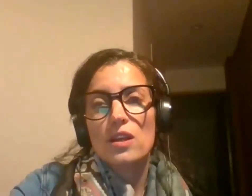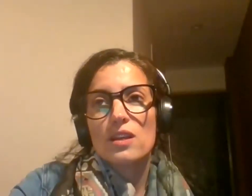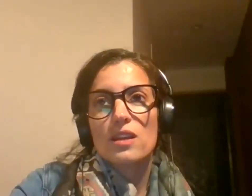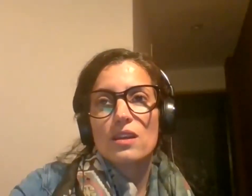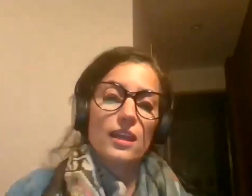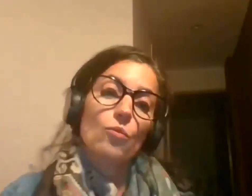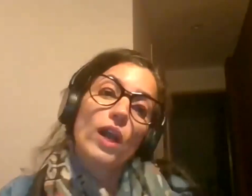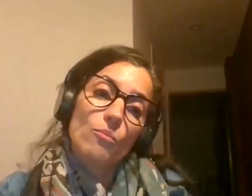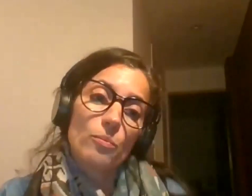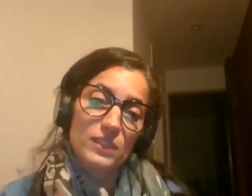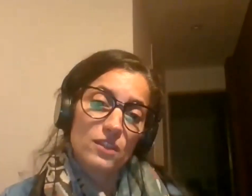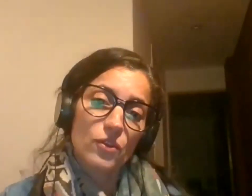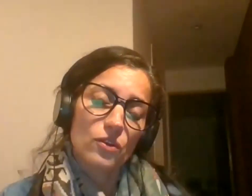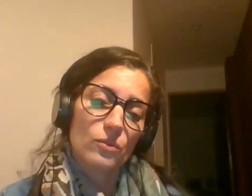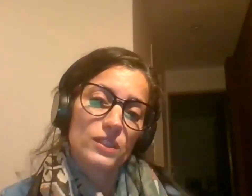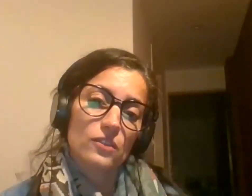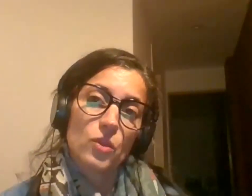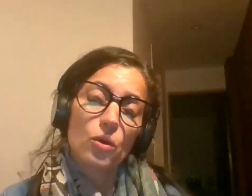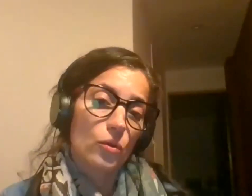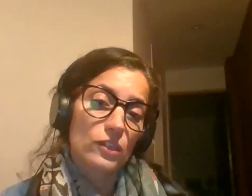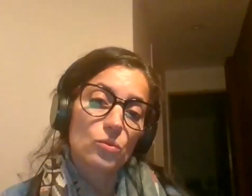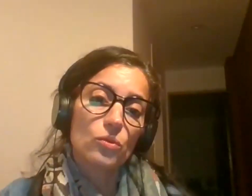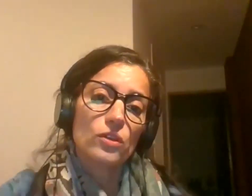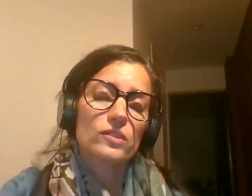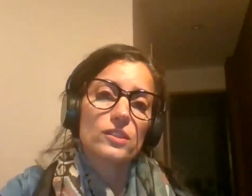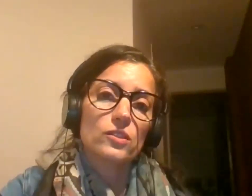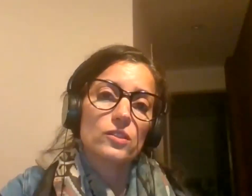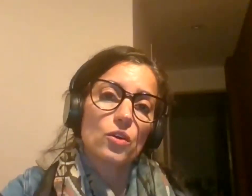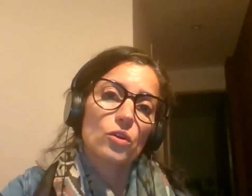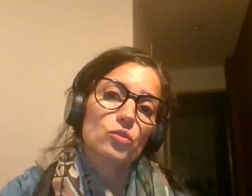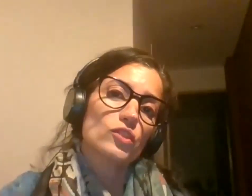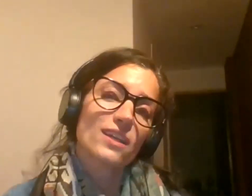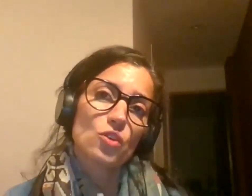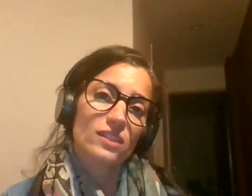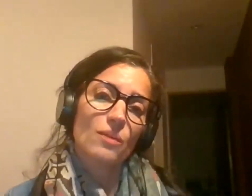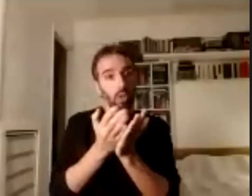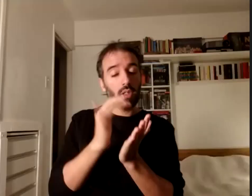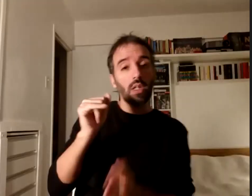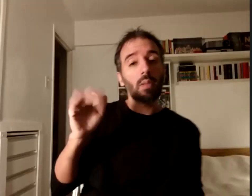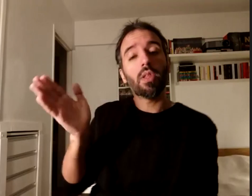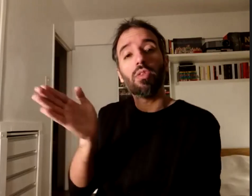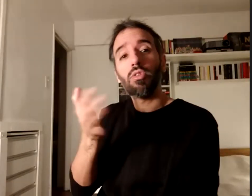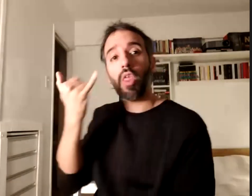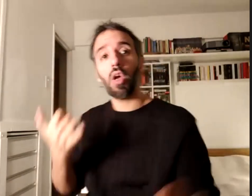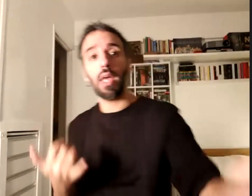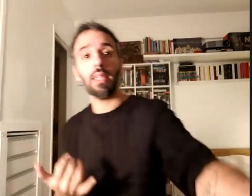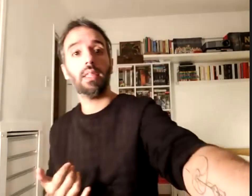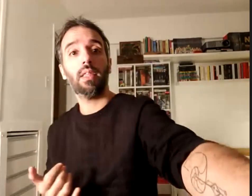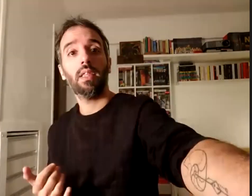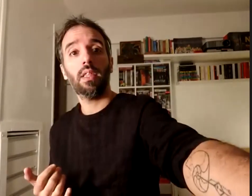en un campo específico de investigación o de estudio sino con todos aquellos que están participando en ese momento en el